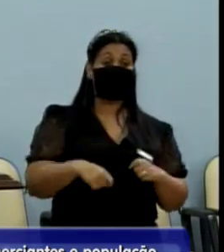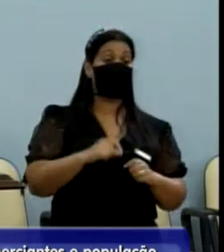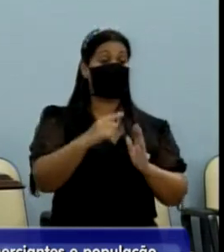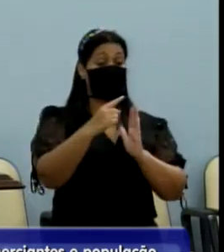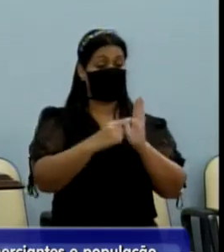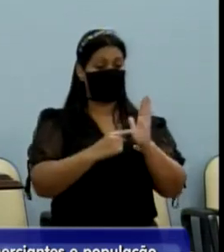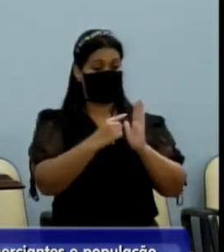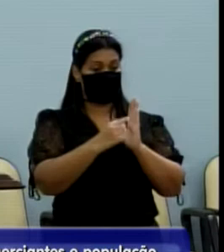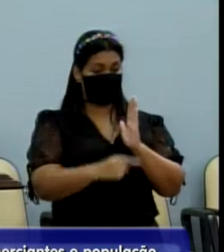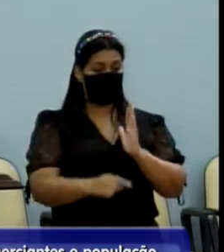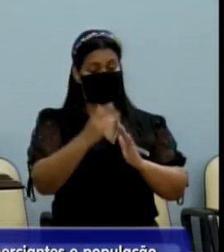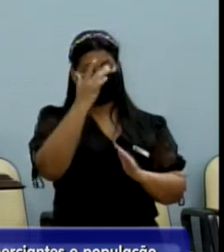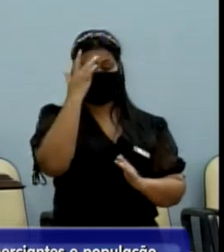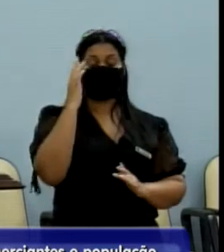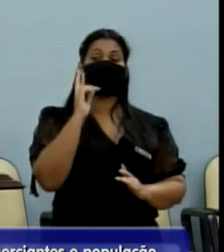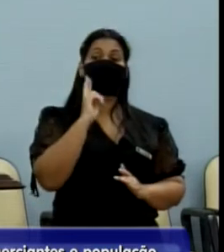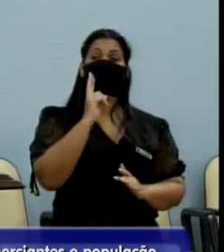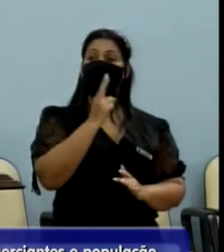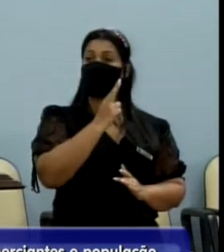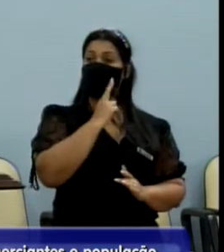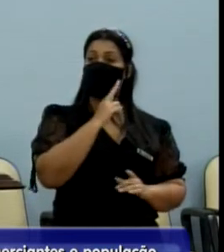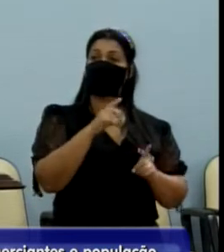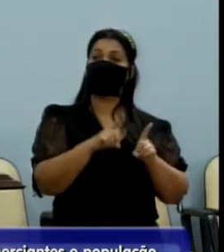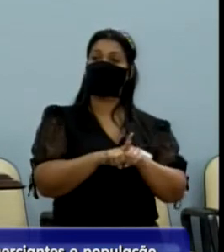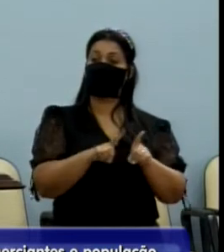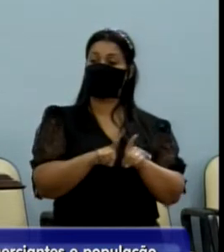os donos de bares e lanchonetes